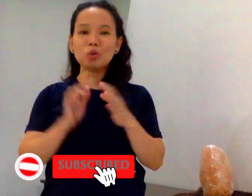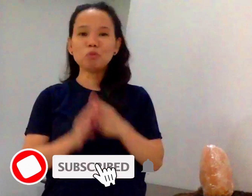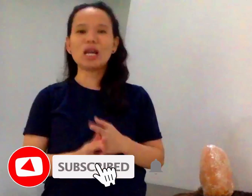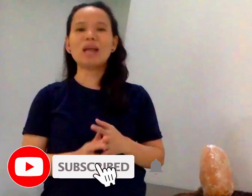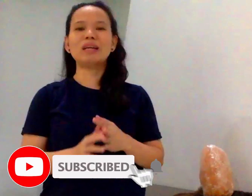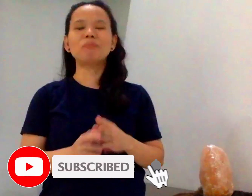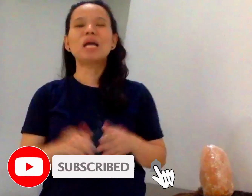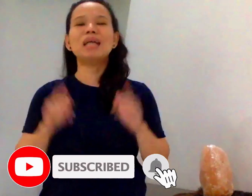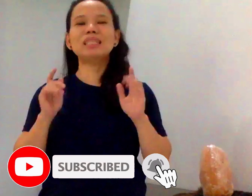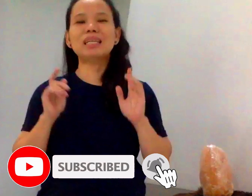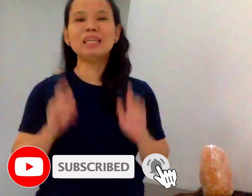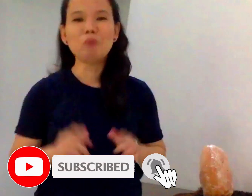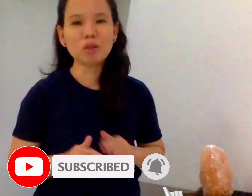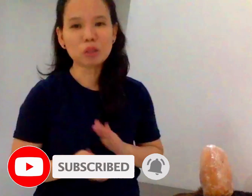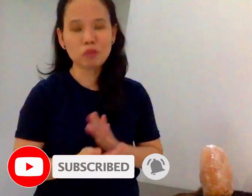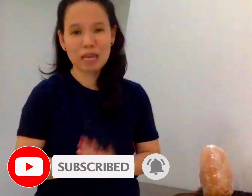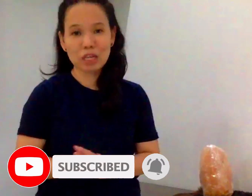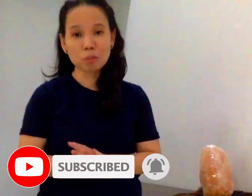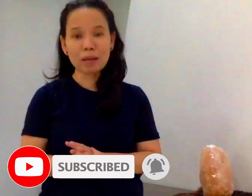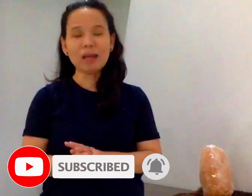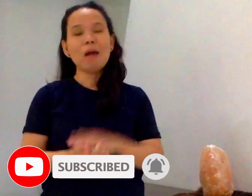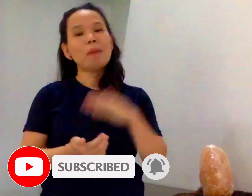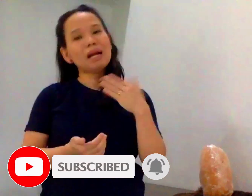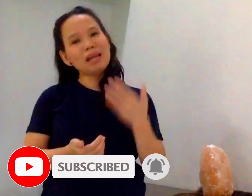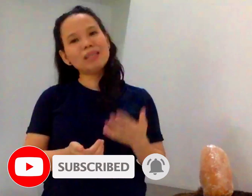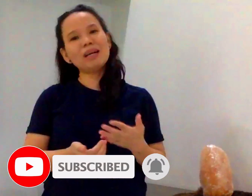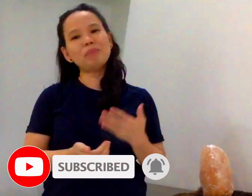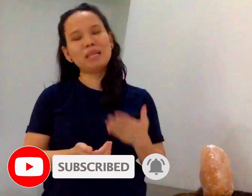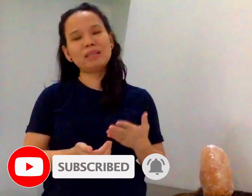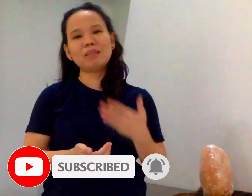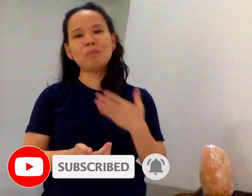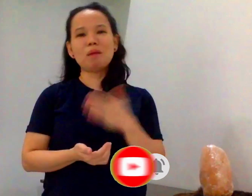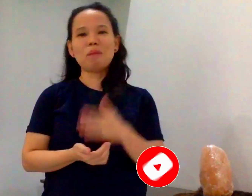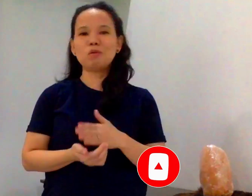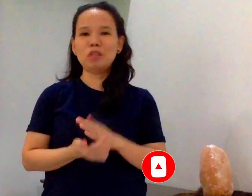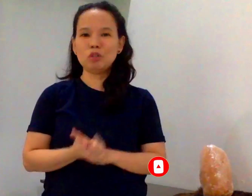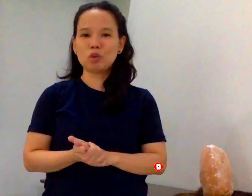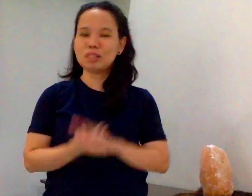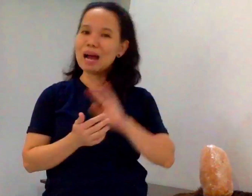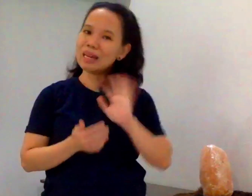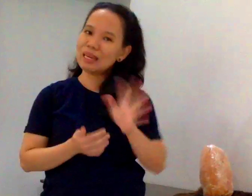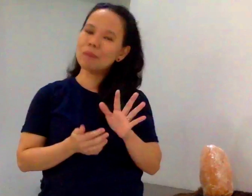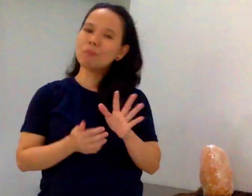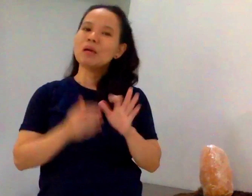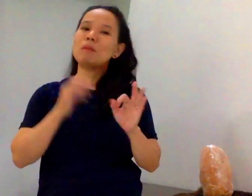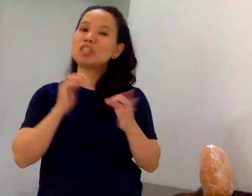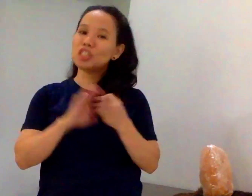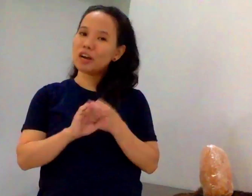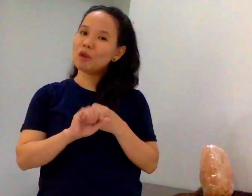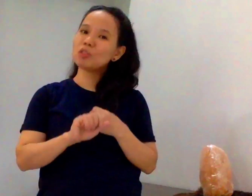YouTube channel at i-click ko ang notification bell para nalagi kang updated sa mga bagong videos ko dahil mag-share ako